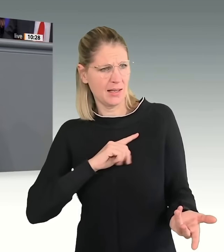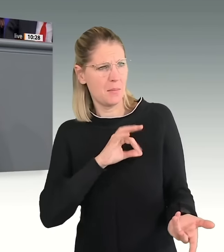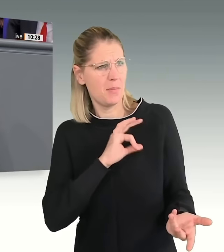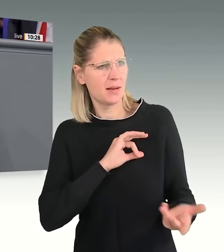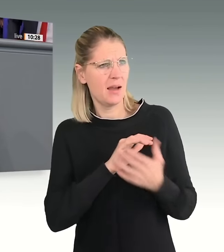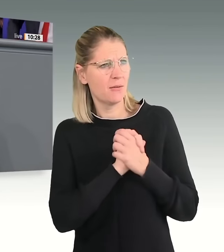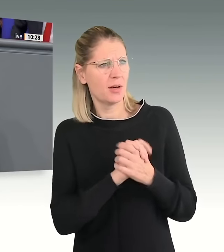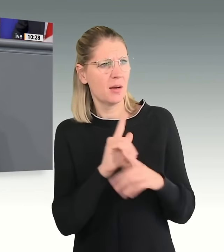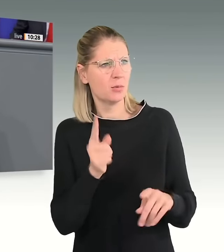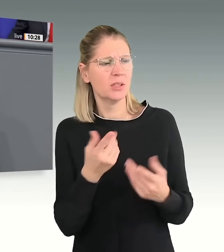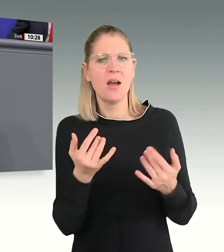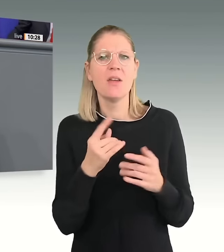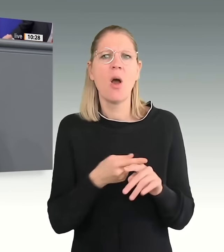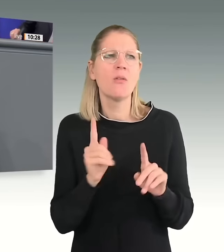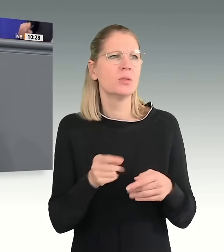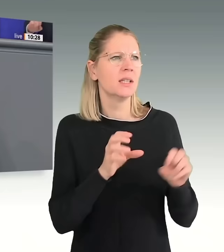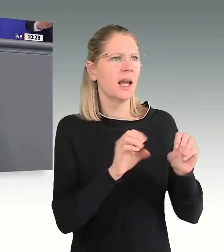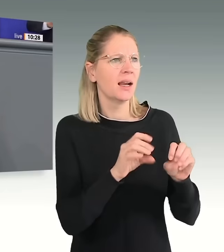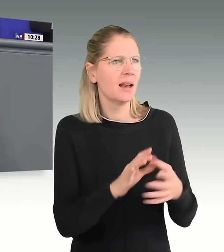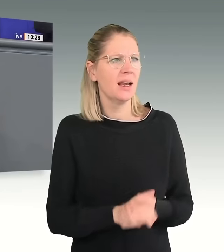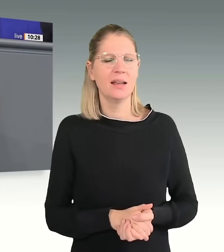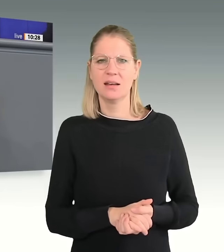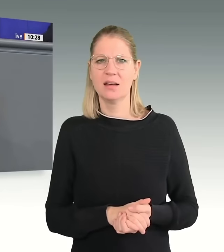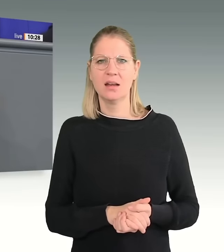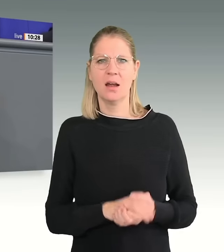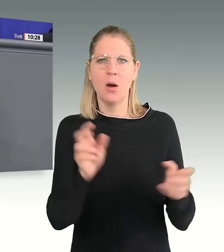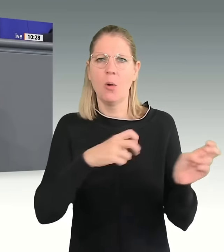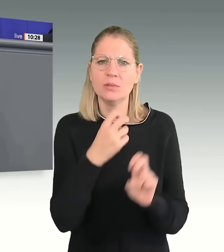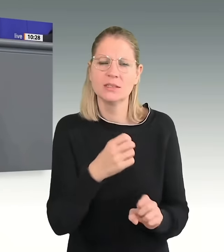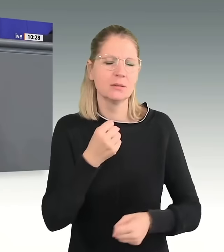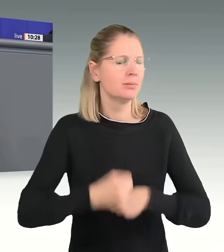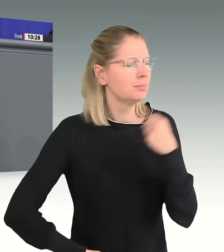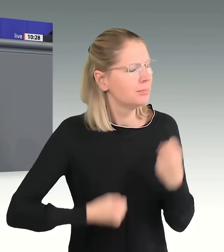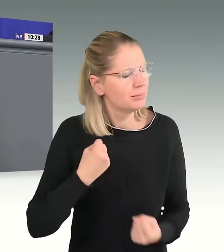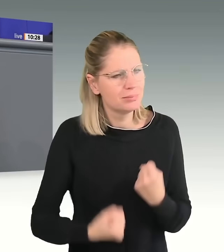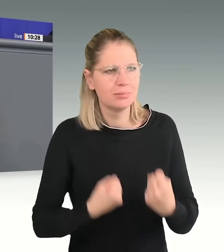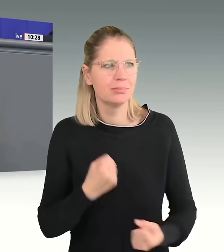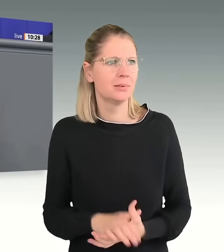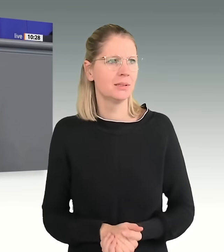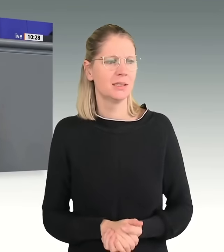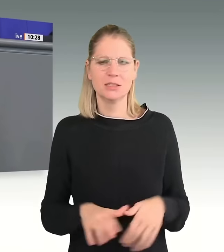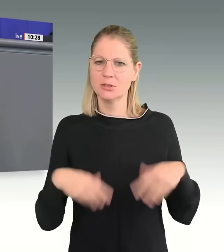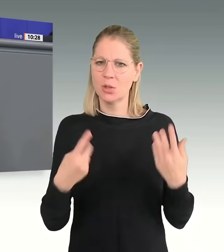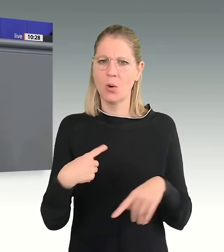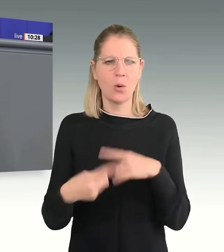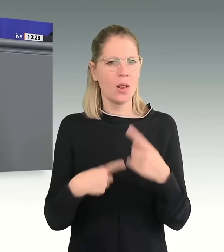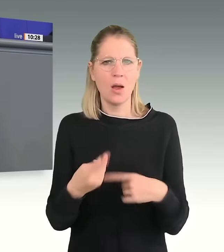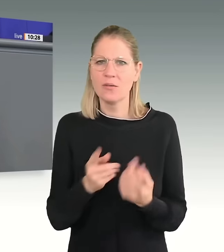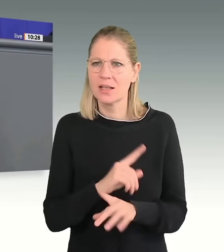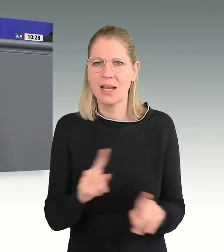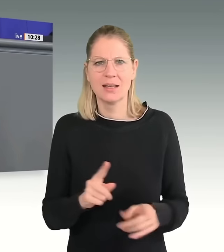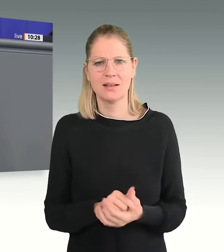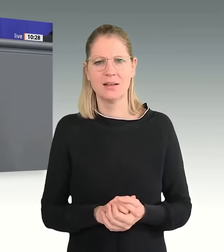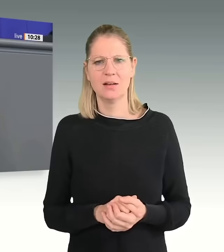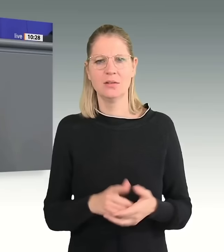dass das rechtlich bereits möglich ist? Und wie schwer das umzusetzen ist? Wie oft müssen wir Ihnen noch erklären, dass eine